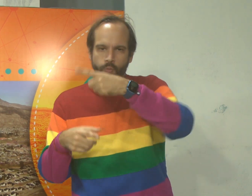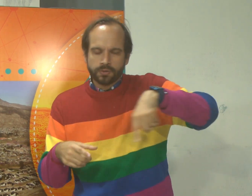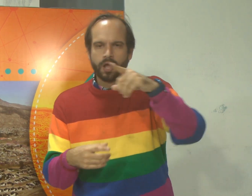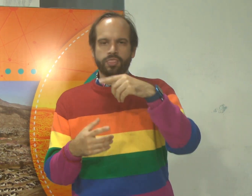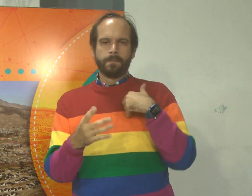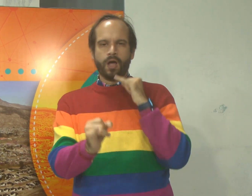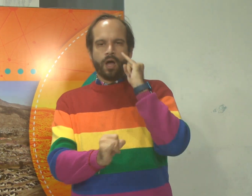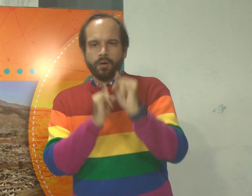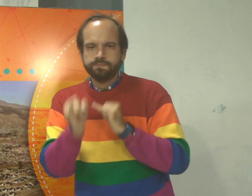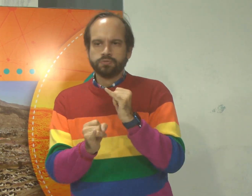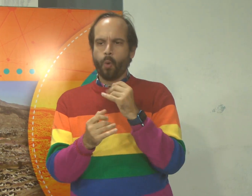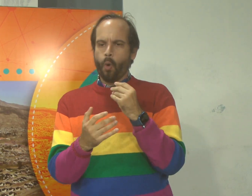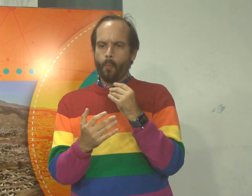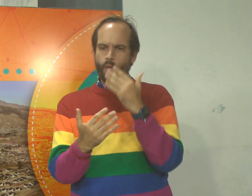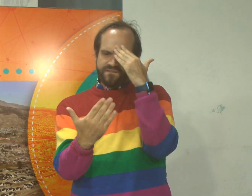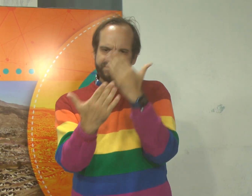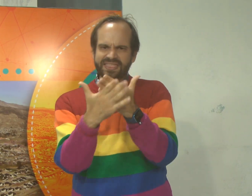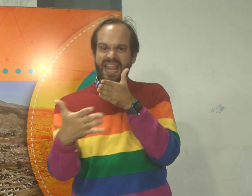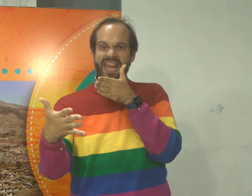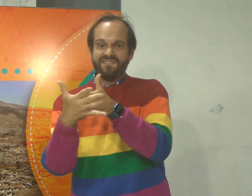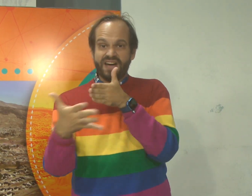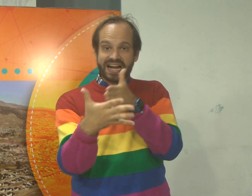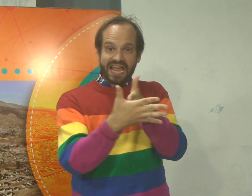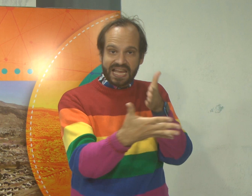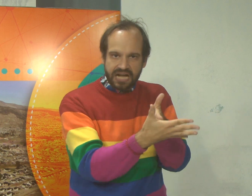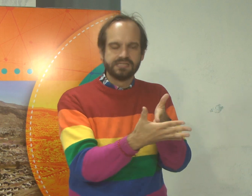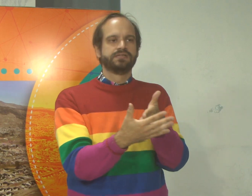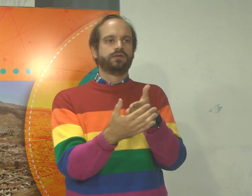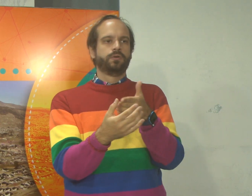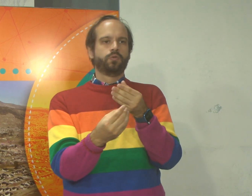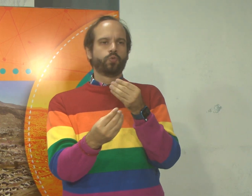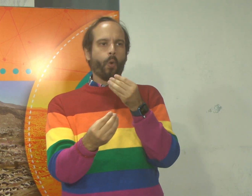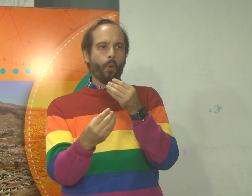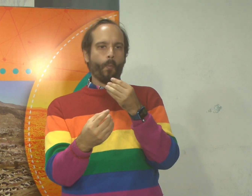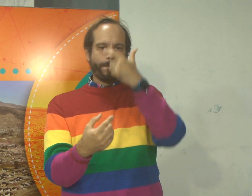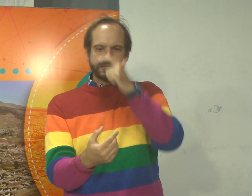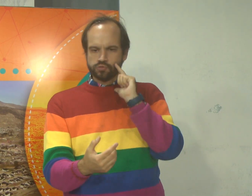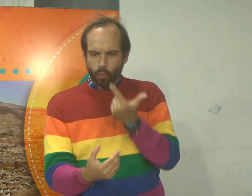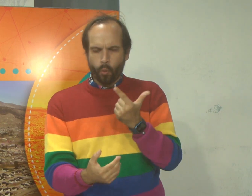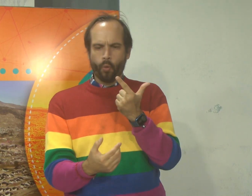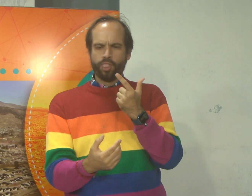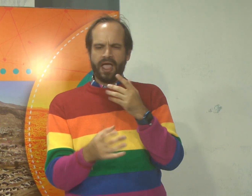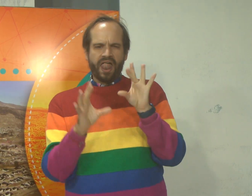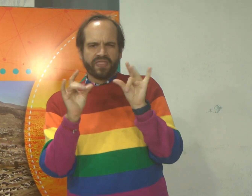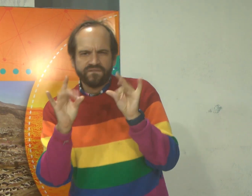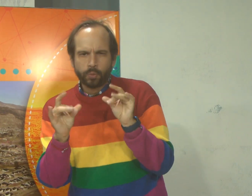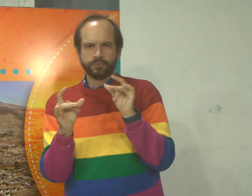Me gustaría que ustedes puedan venir para charlar, para que puedan superar las barreras que a veces las personas sordas